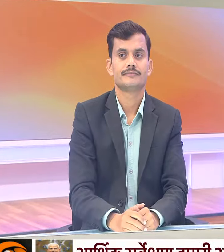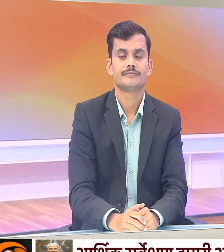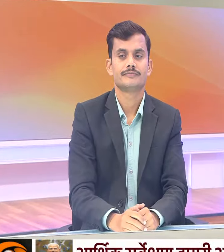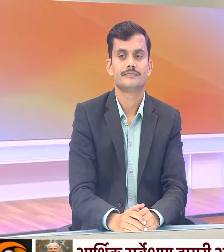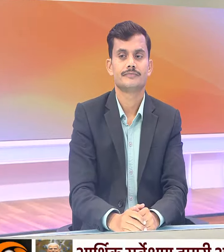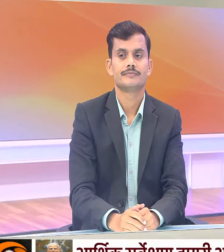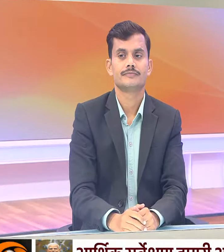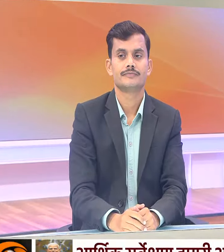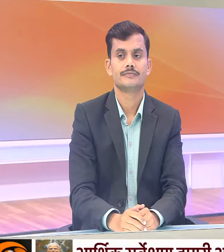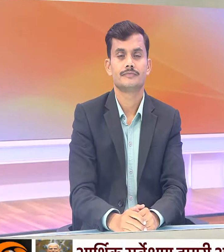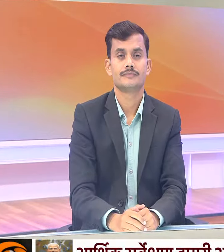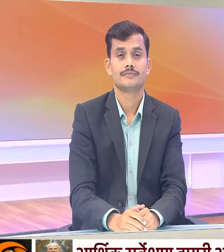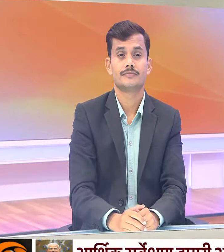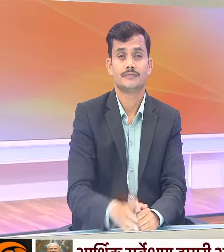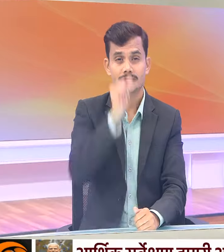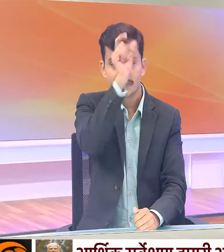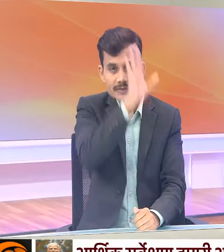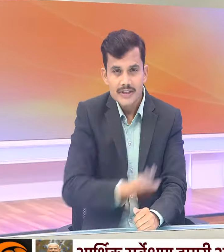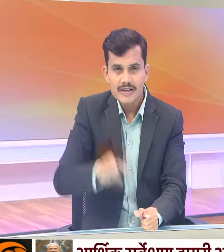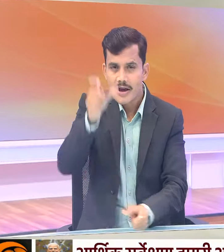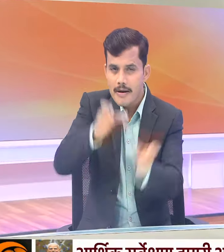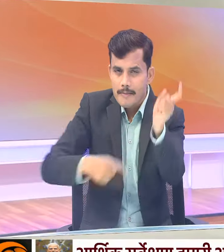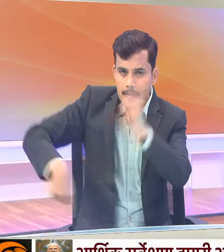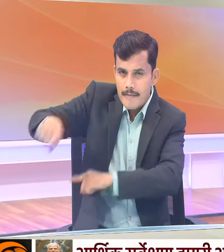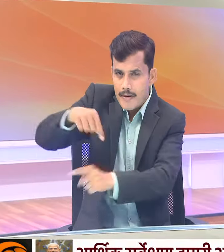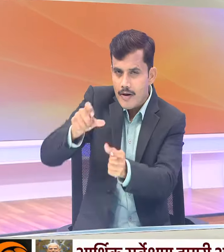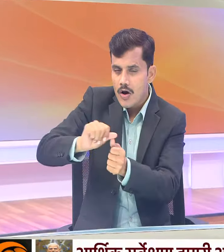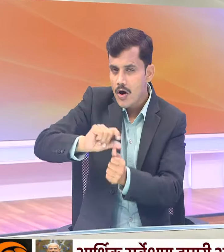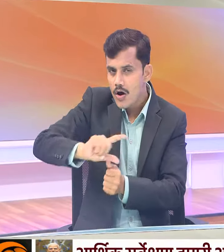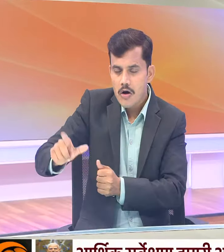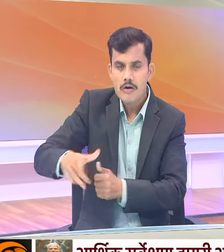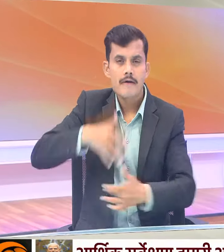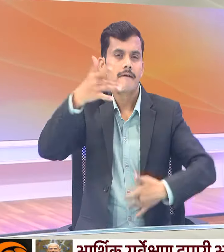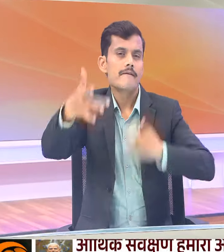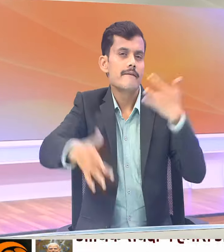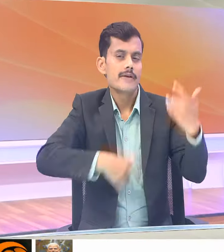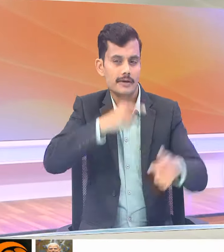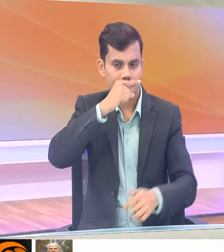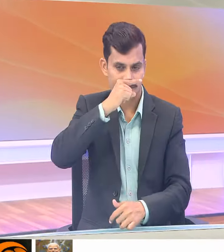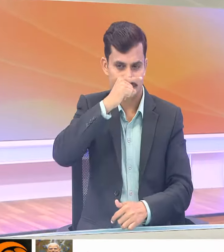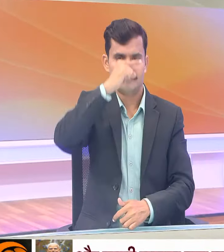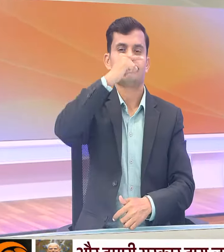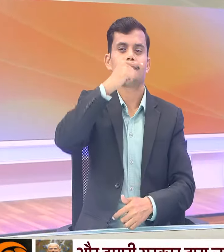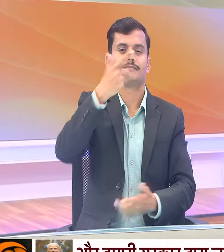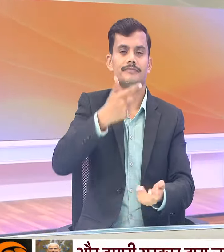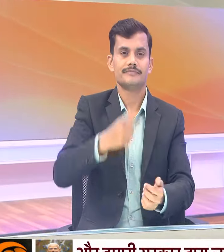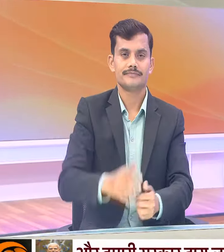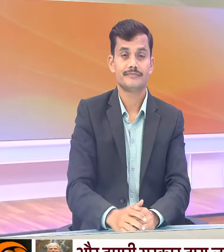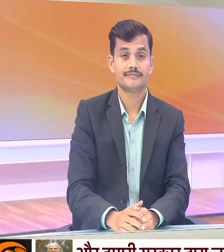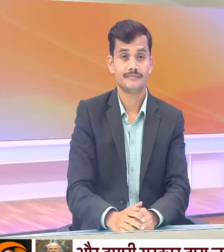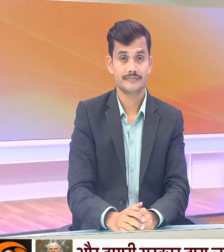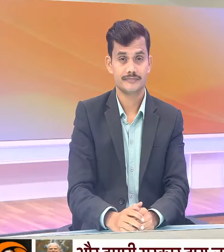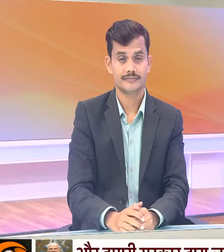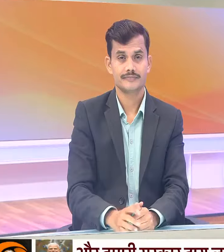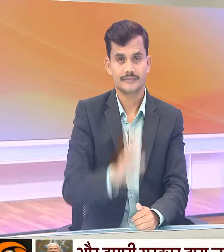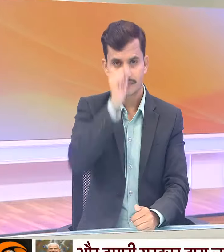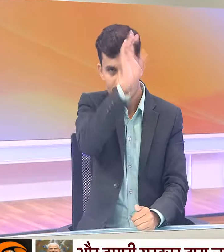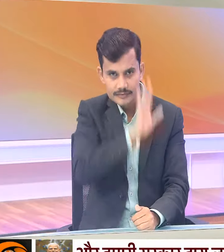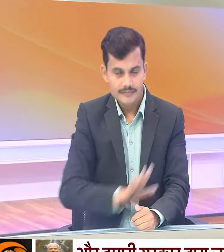हर देश वासी के लिए एक गर्व की बात है कि भारत